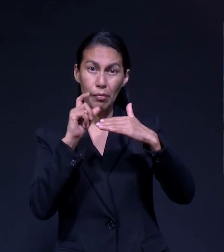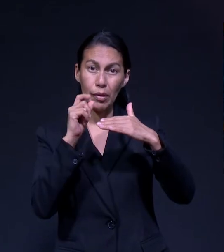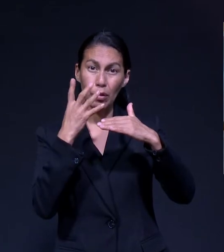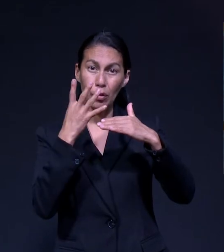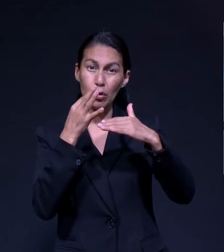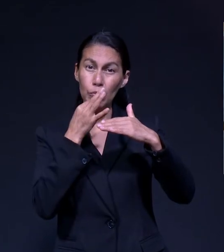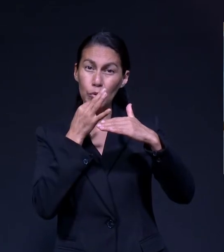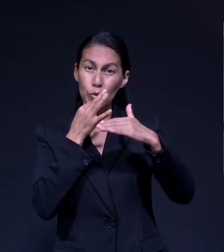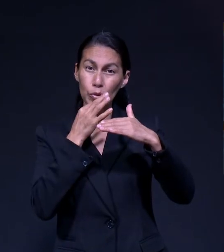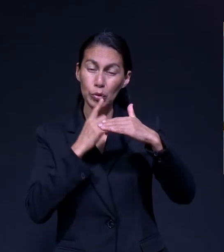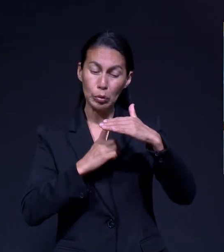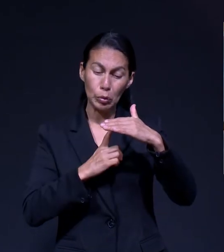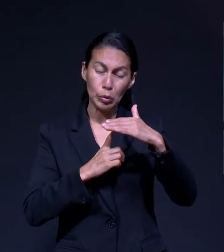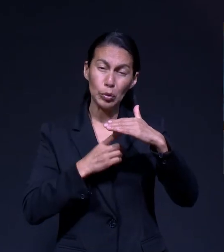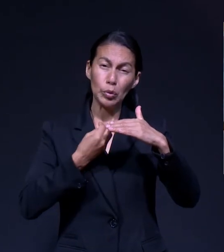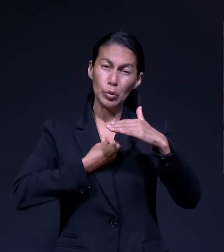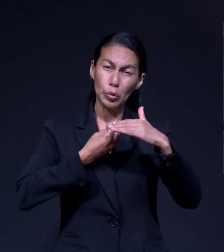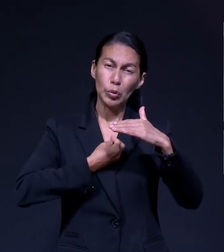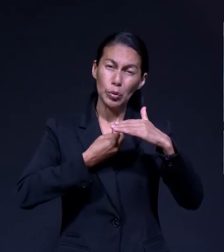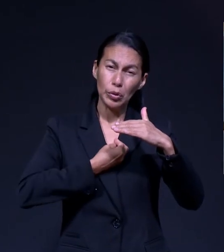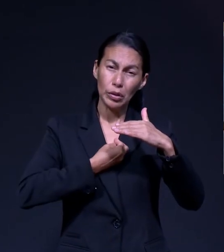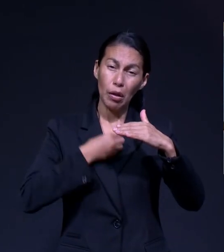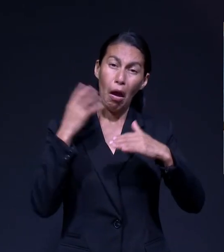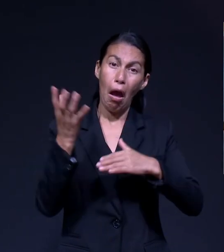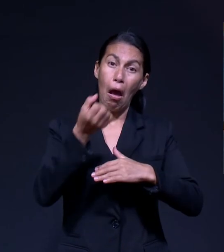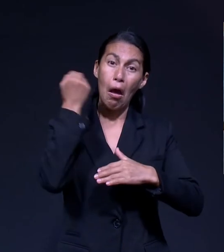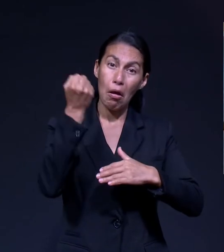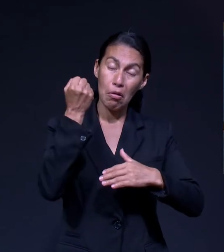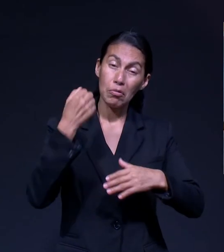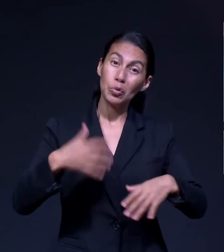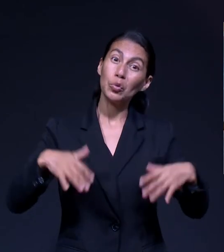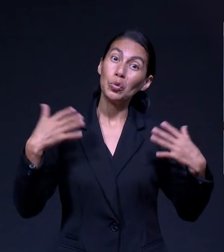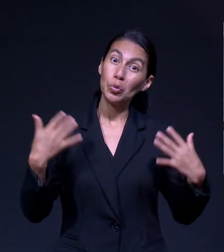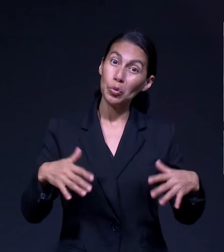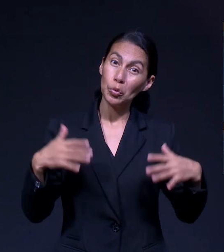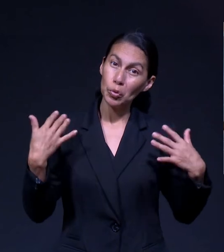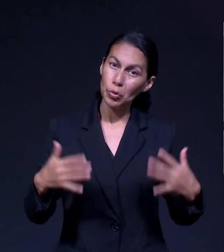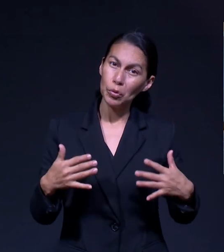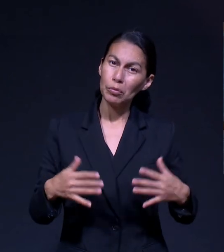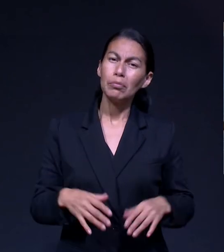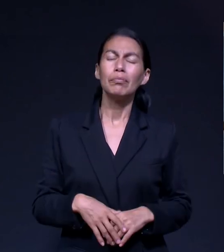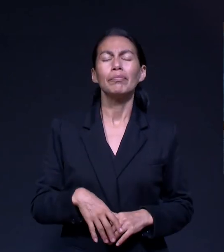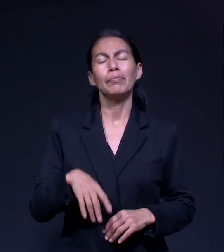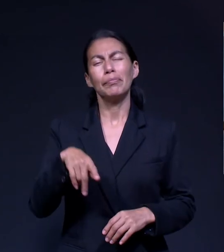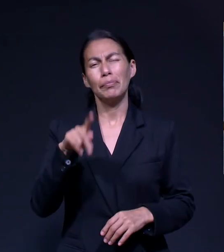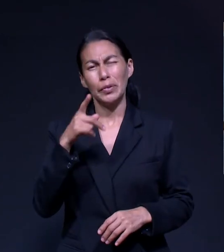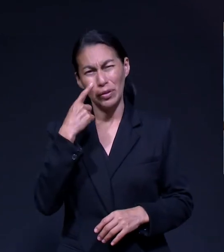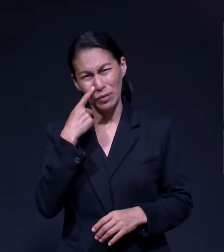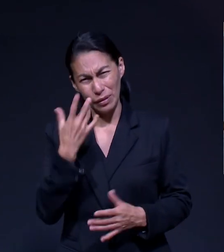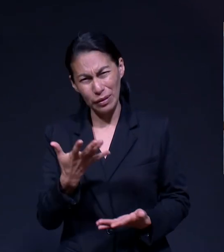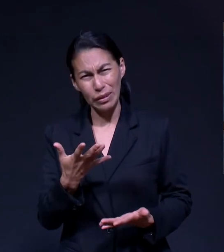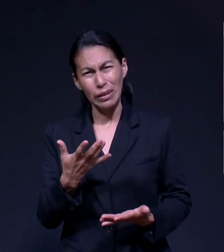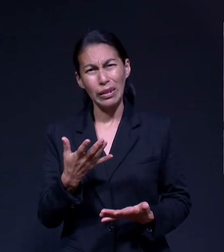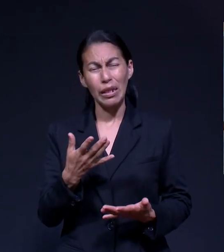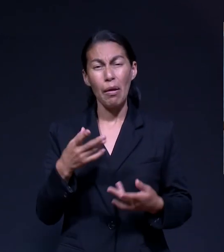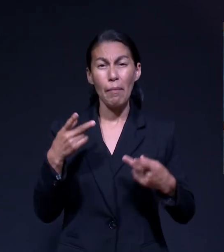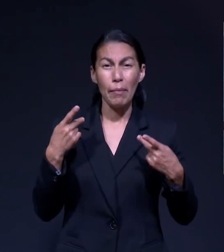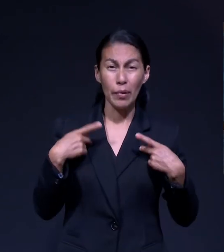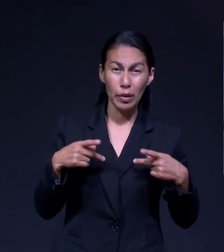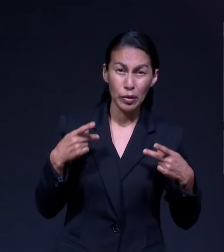él pudo lograr esta hazaña. Pero hay mucha gente que